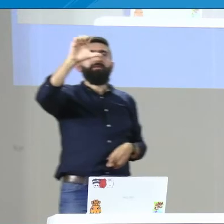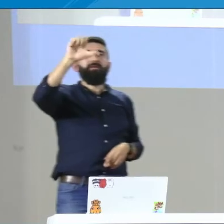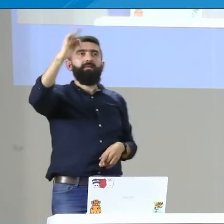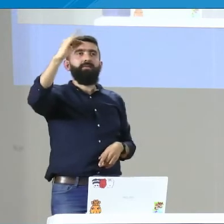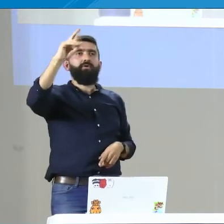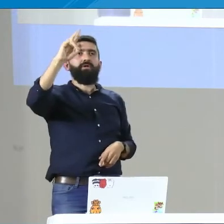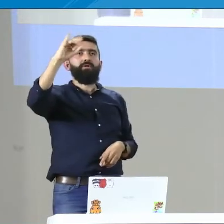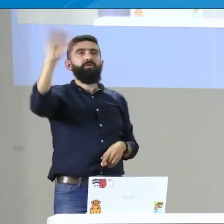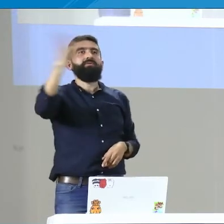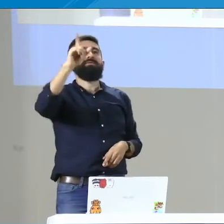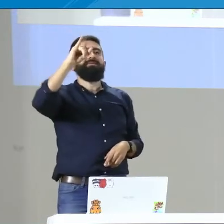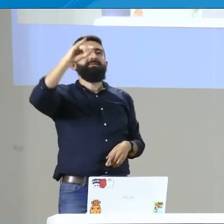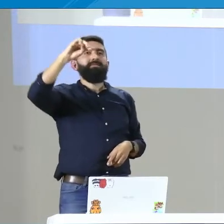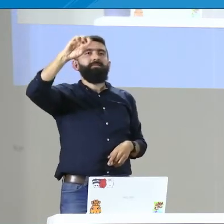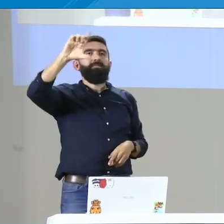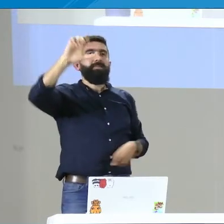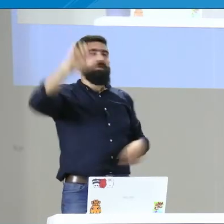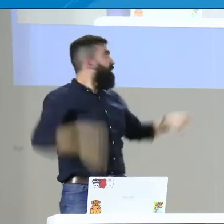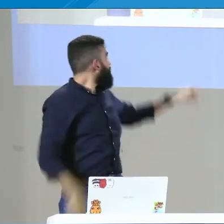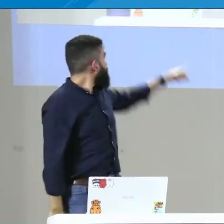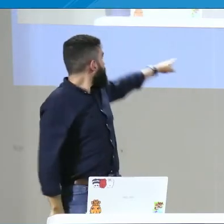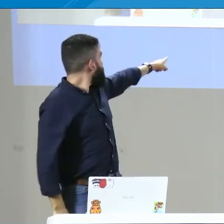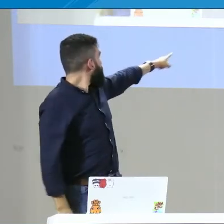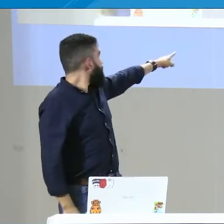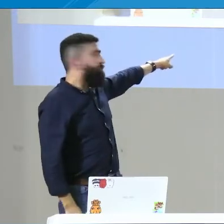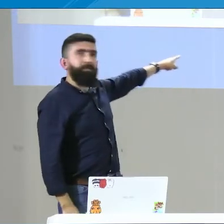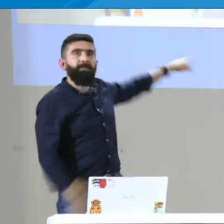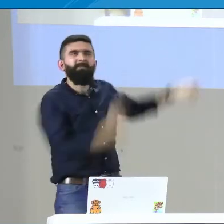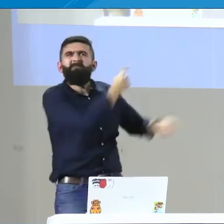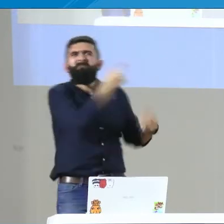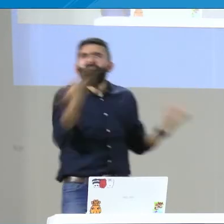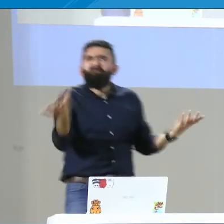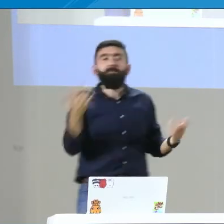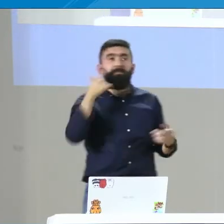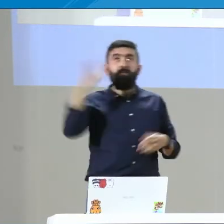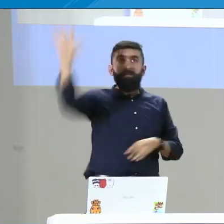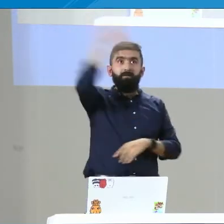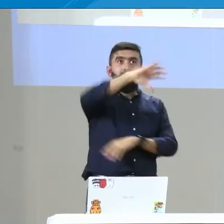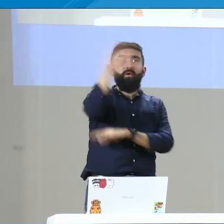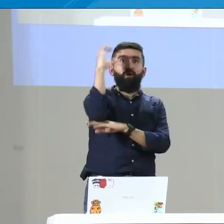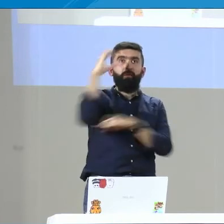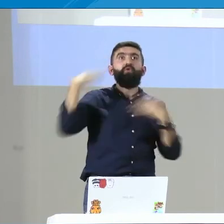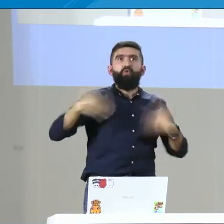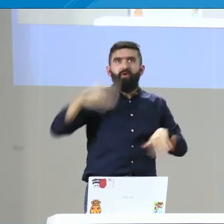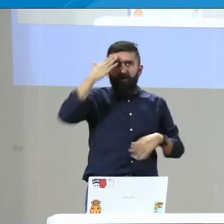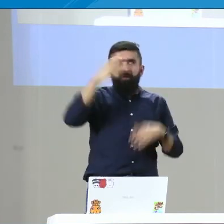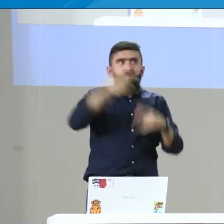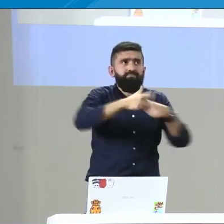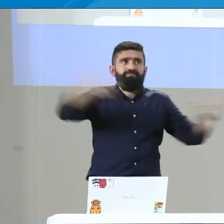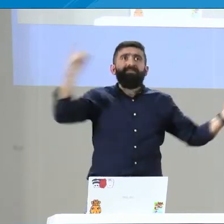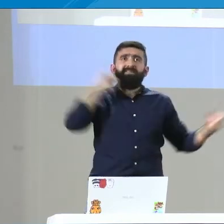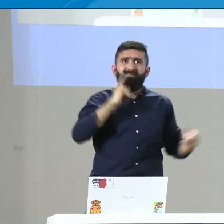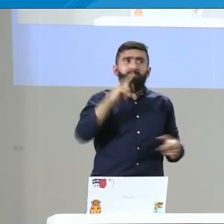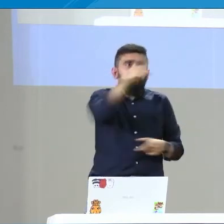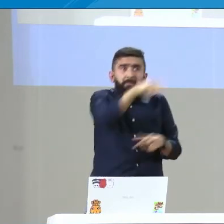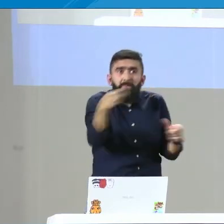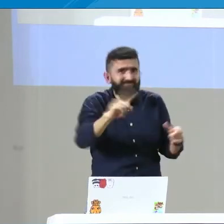Luego, vamos a hablar de un mostreo aleatorio simple dentro de la metodología, pero, ¿qué es este mostreo? Entonces, en